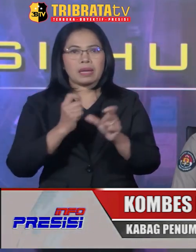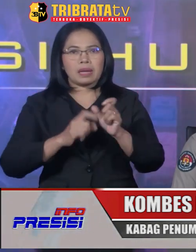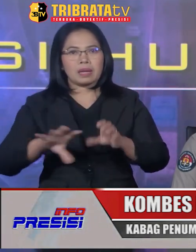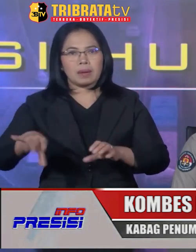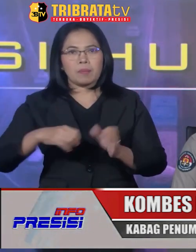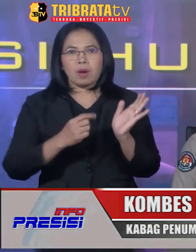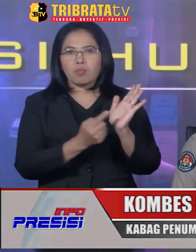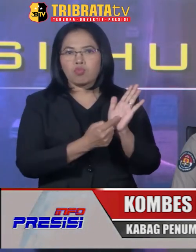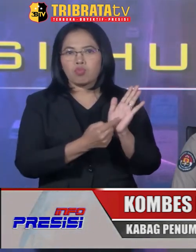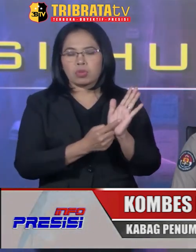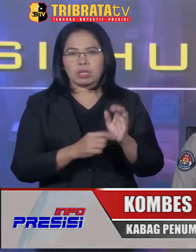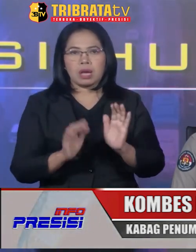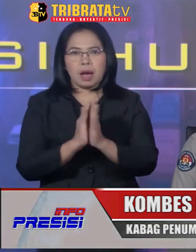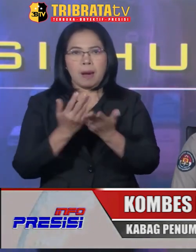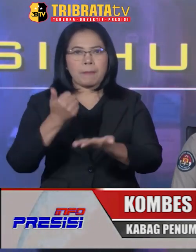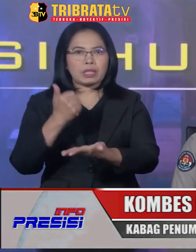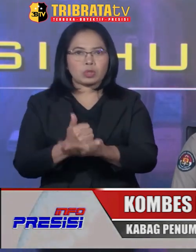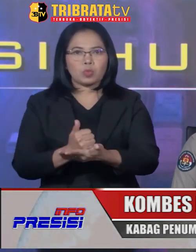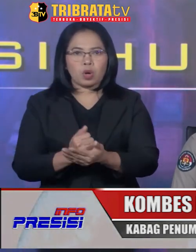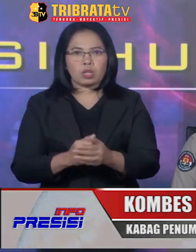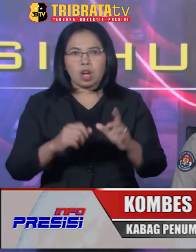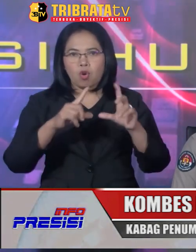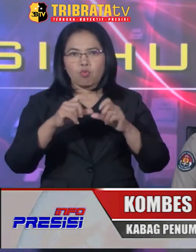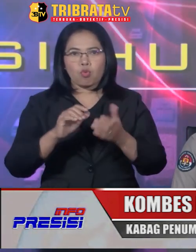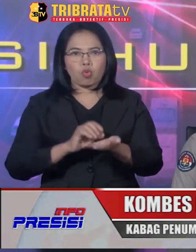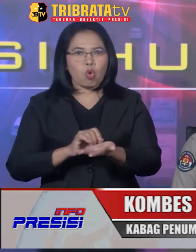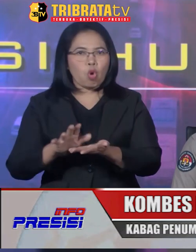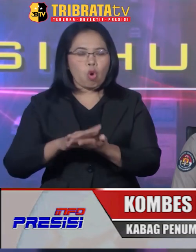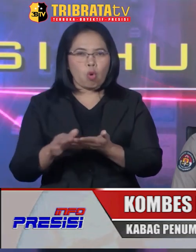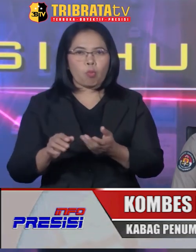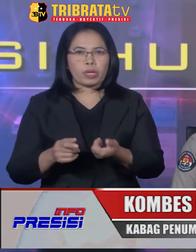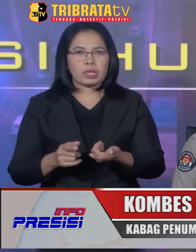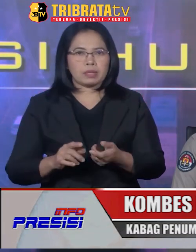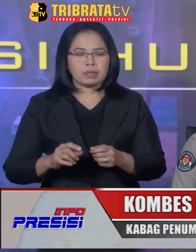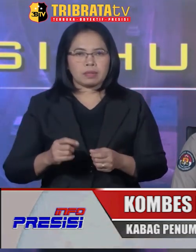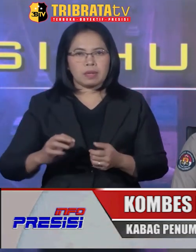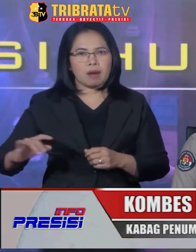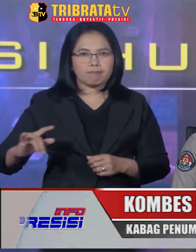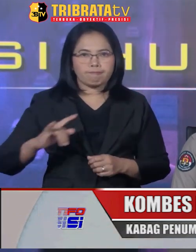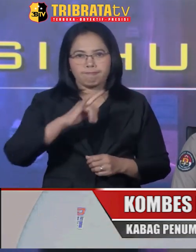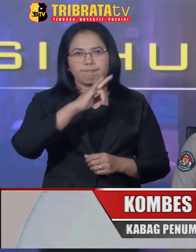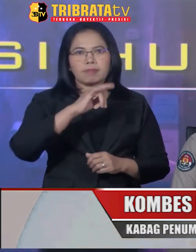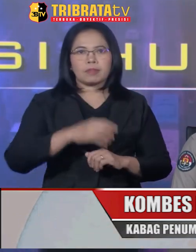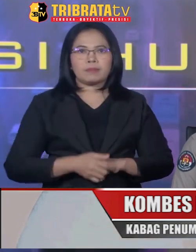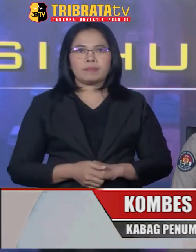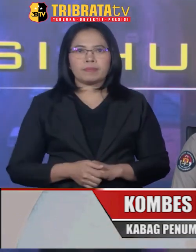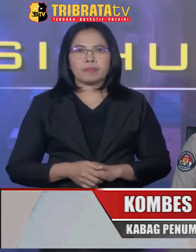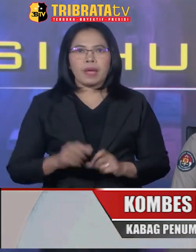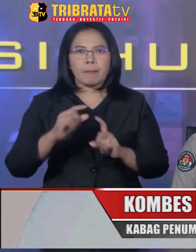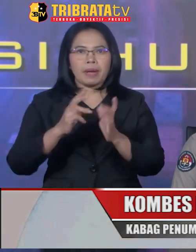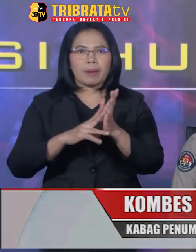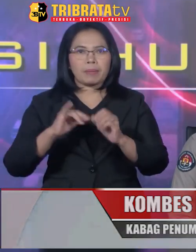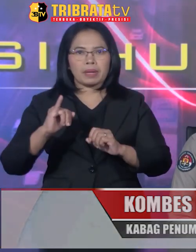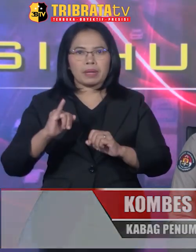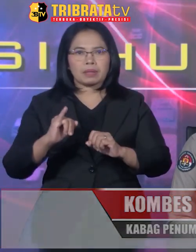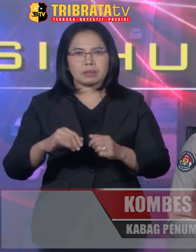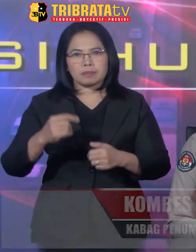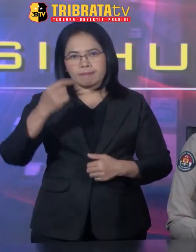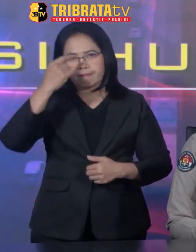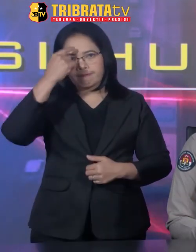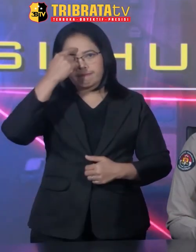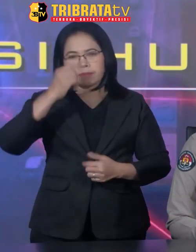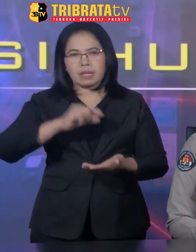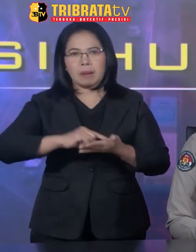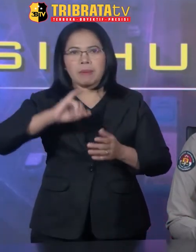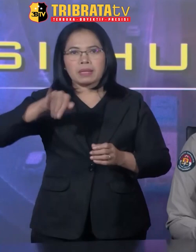bukti berupa paspor dan fotokopi boarding pass calon PMI. Selanjutnya, terduga pelaku Saudara